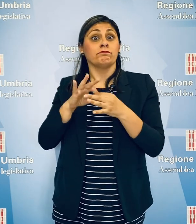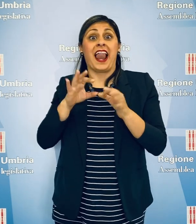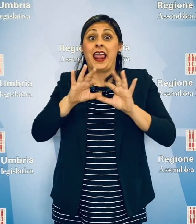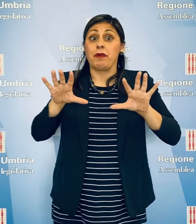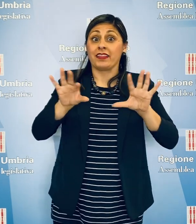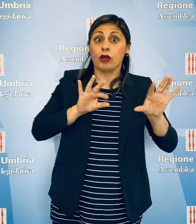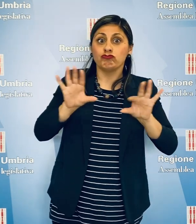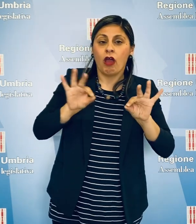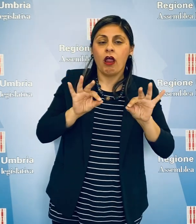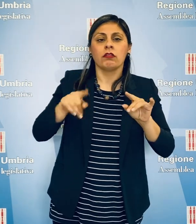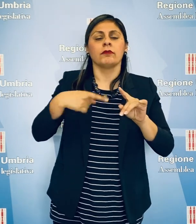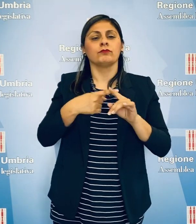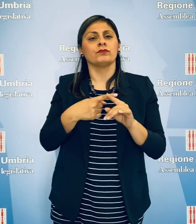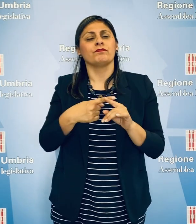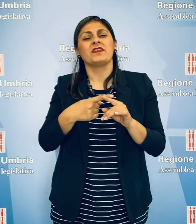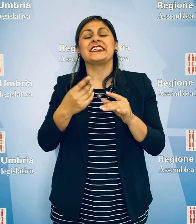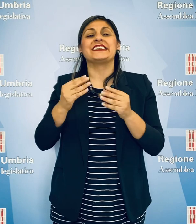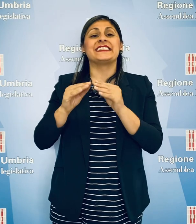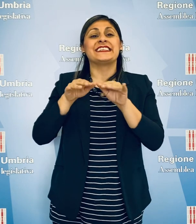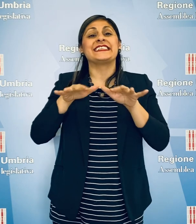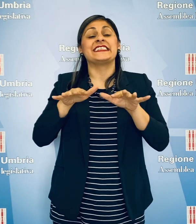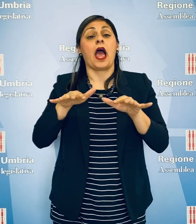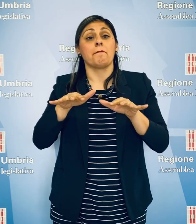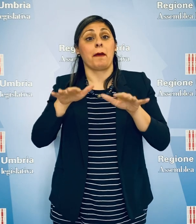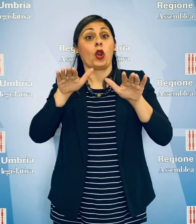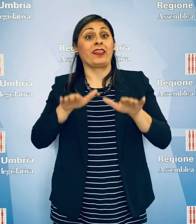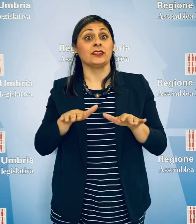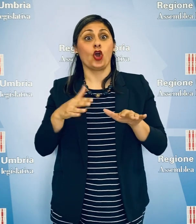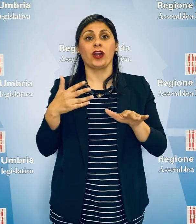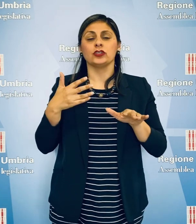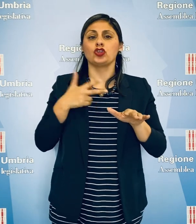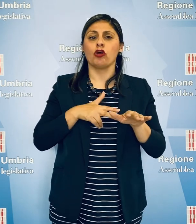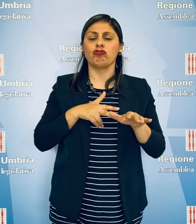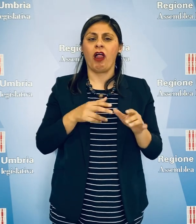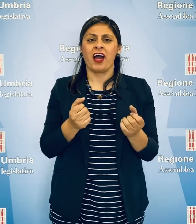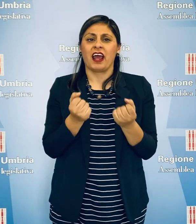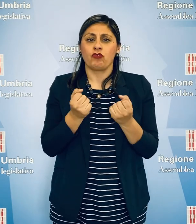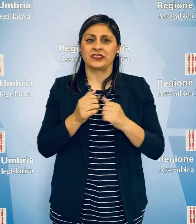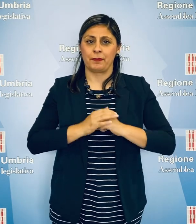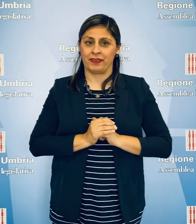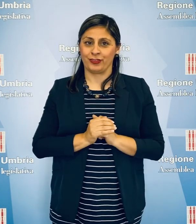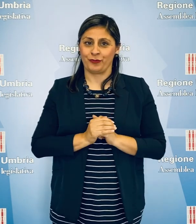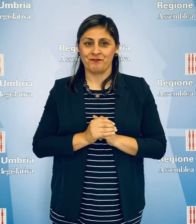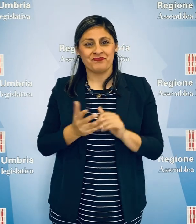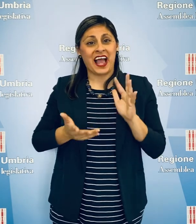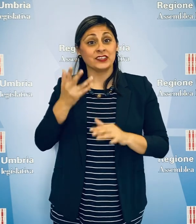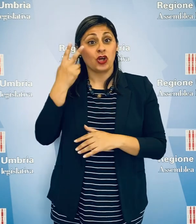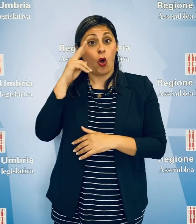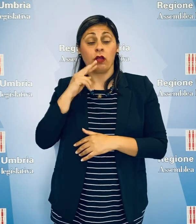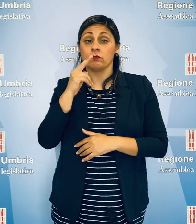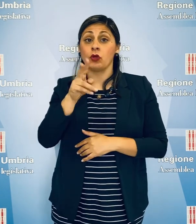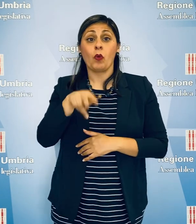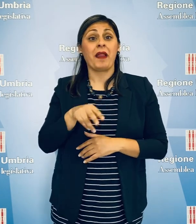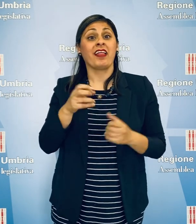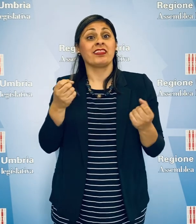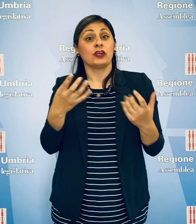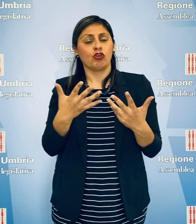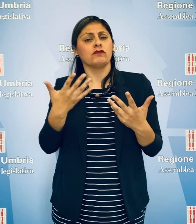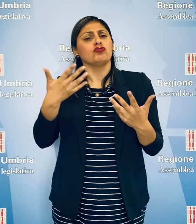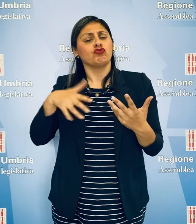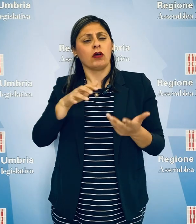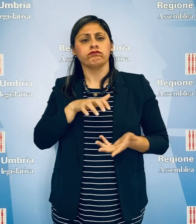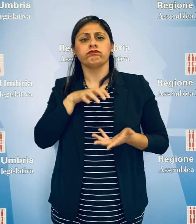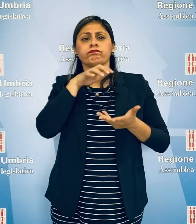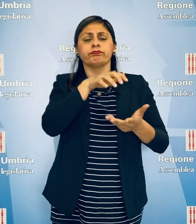di scelta e rafforzamento del sistema di protezione sociale. L'assessore Coletto ha risposto che nel 2019 sono